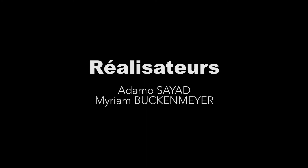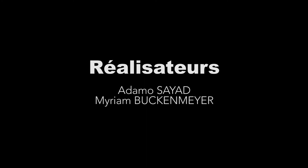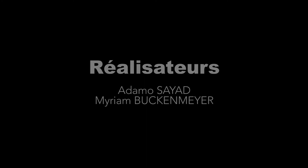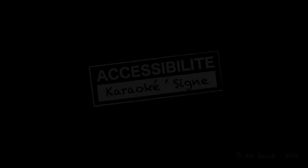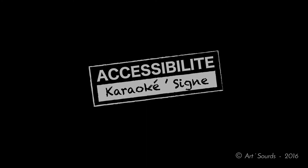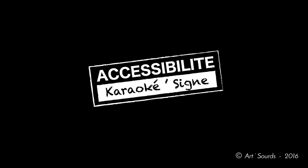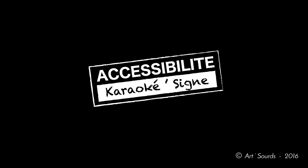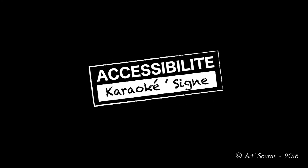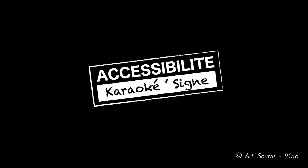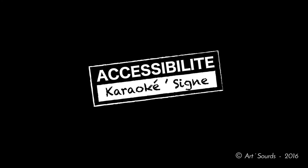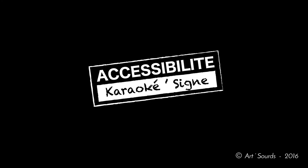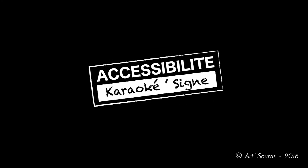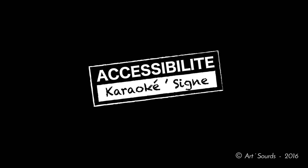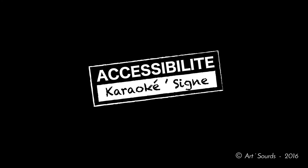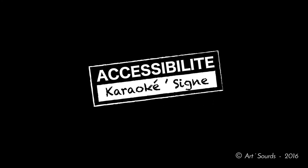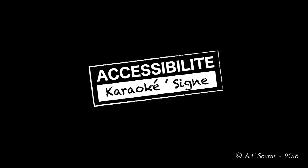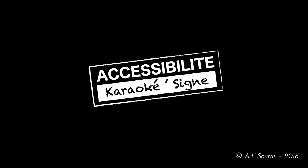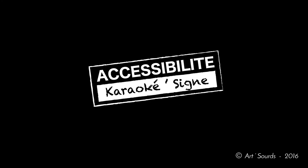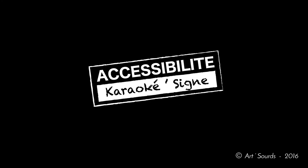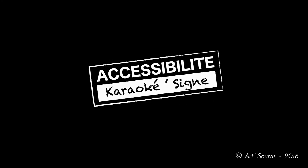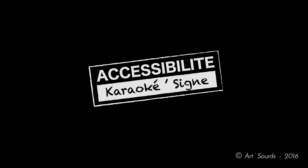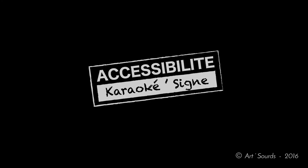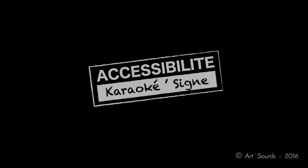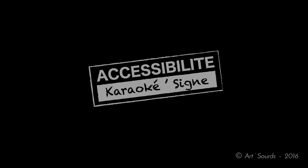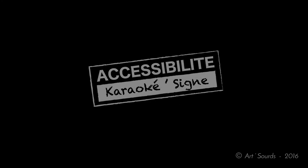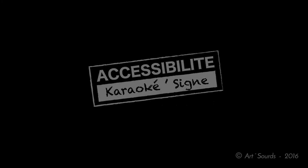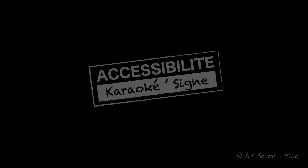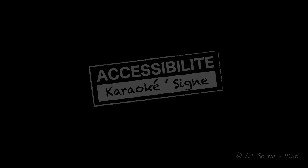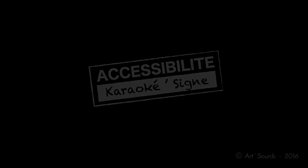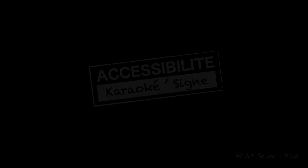Merci d'avoir regardé cette vidéo d'avoir regardé cette vidéo ! Merci d'avoir cette vidéo !